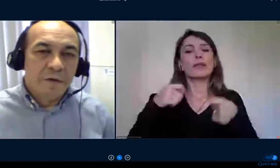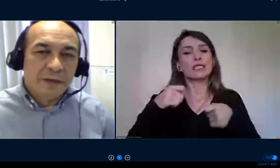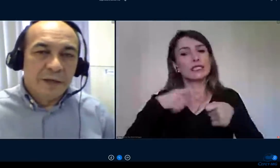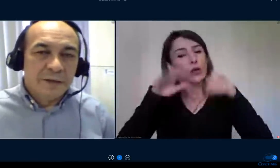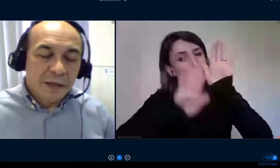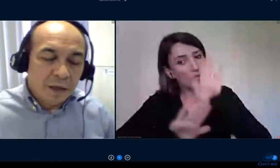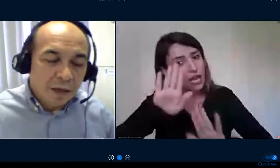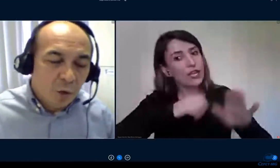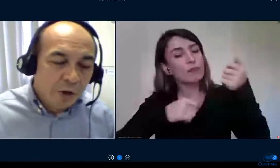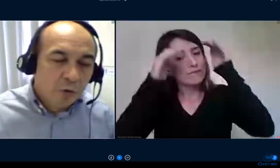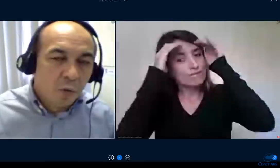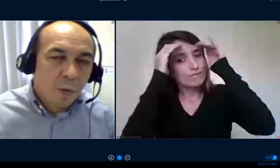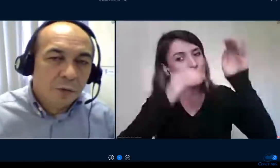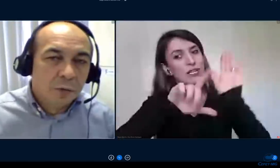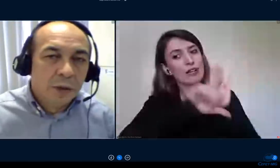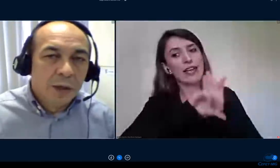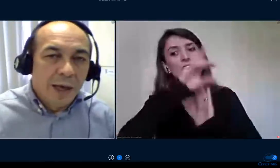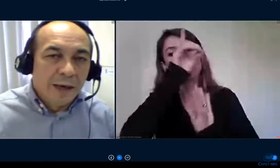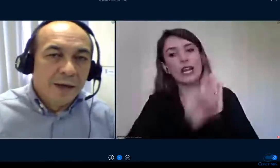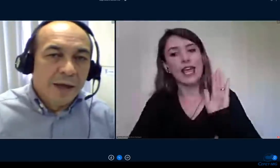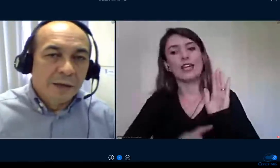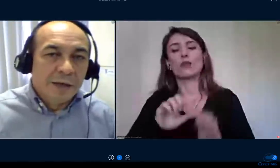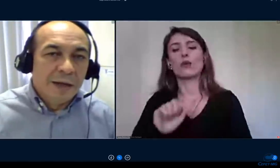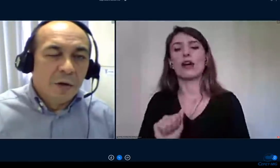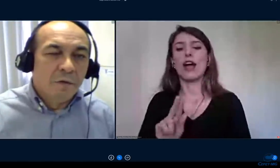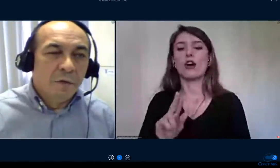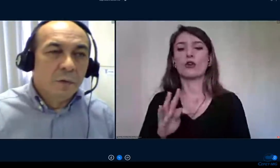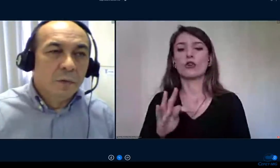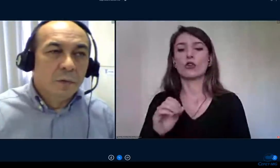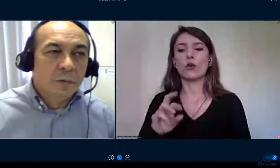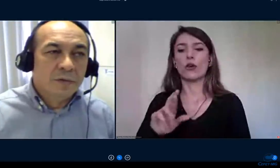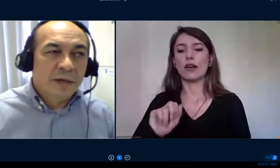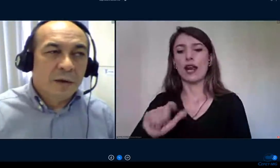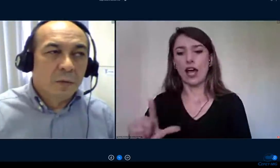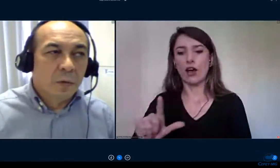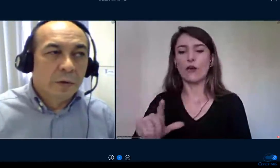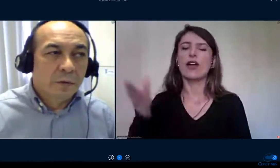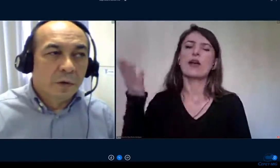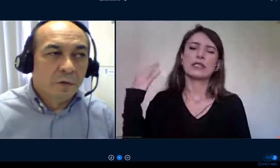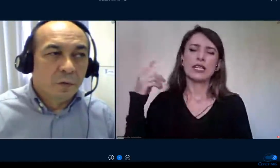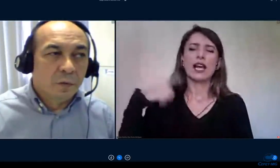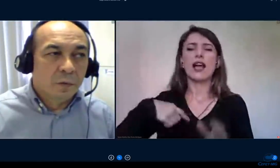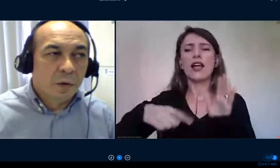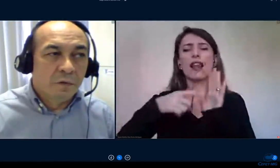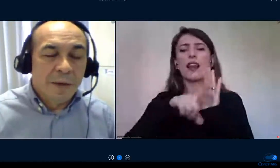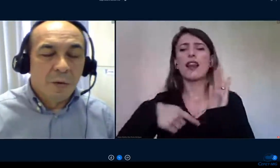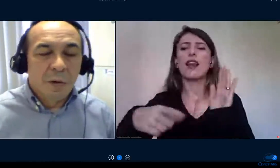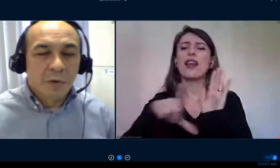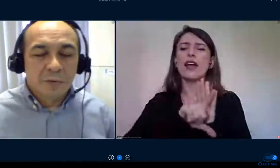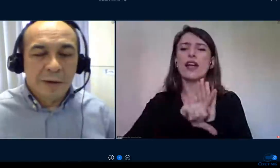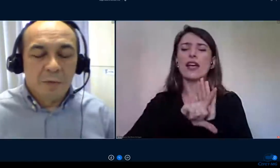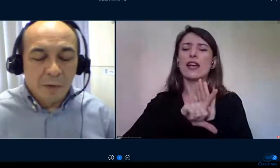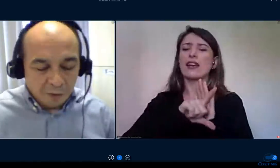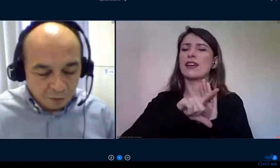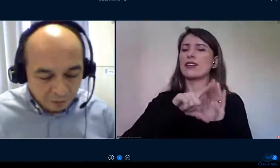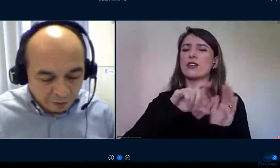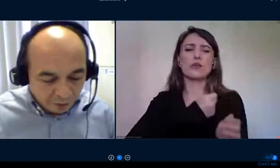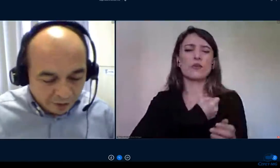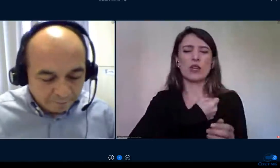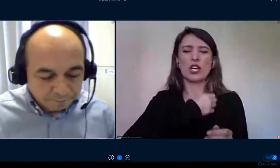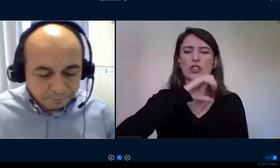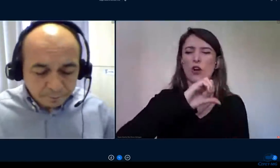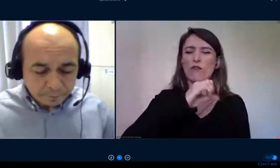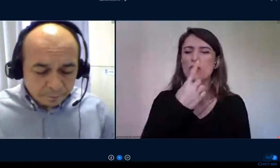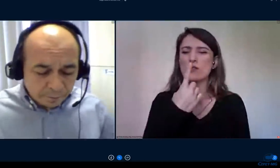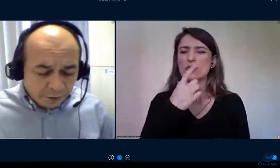lá em 98, quando é criada a lei 9108, 9196, alguma coisa, não lembro qual, o número